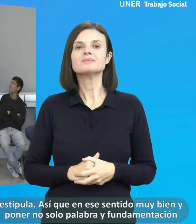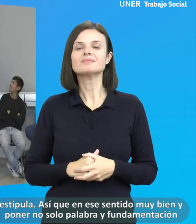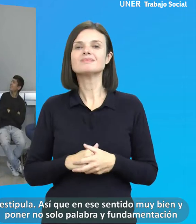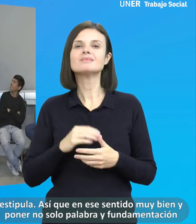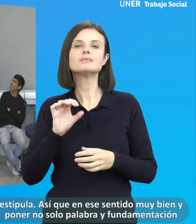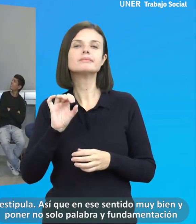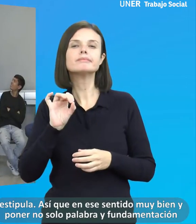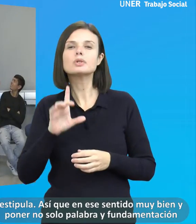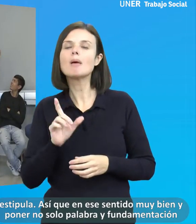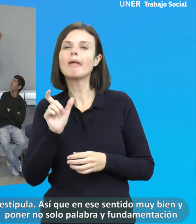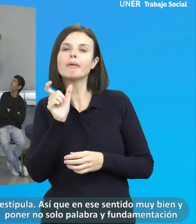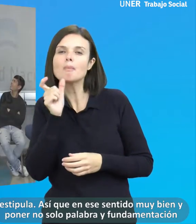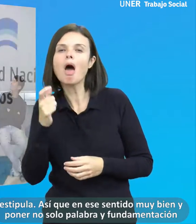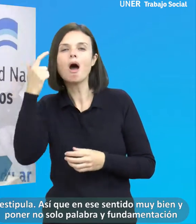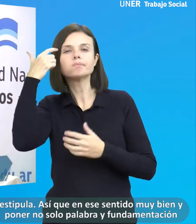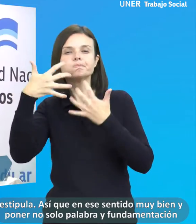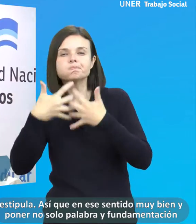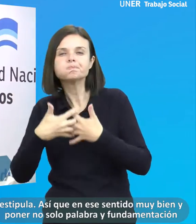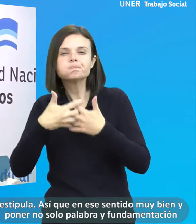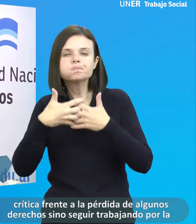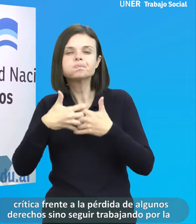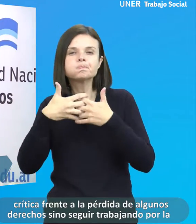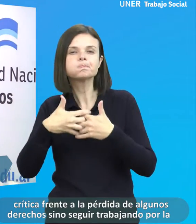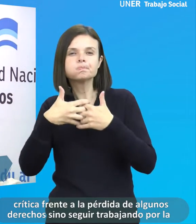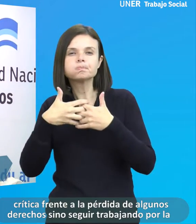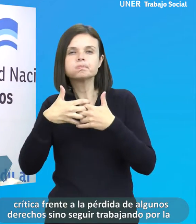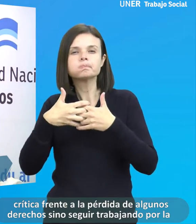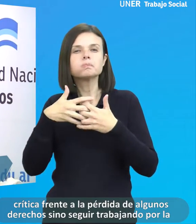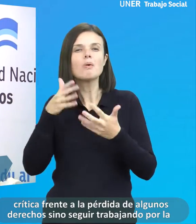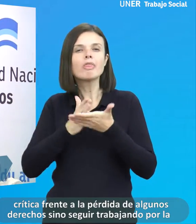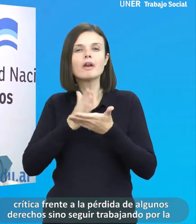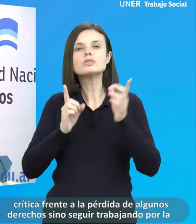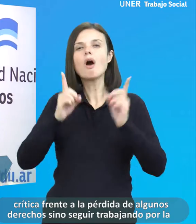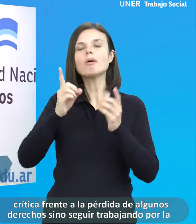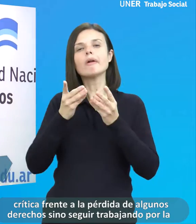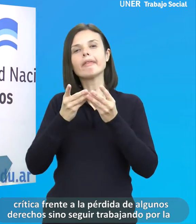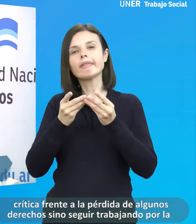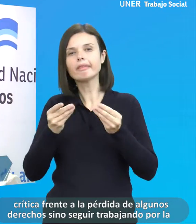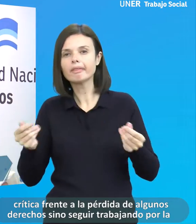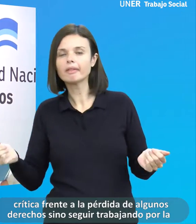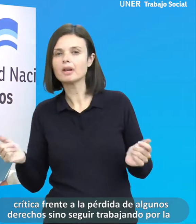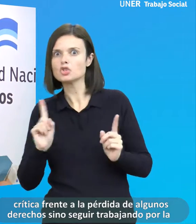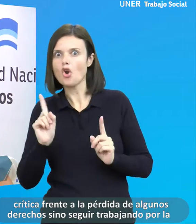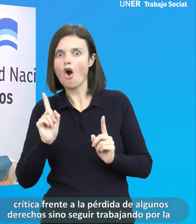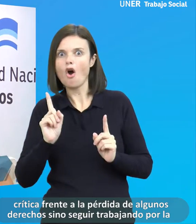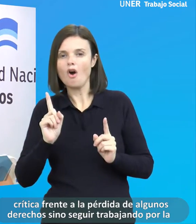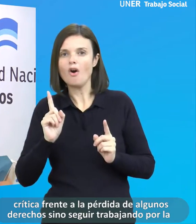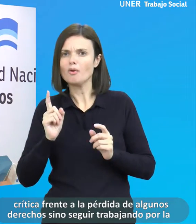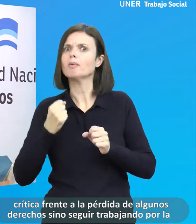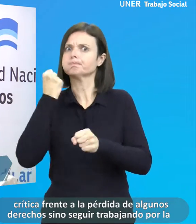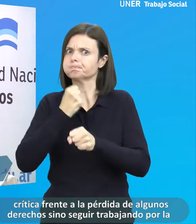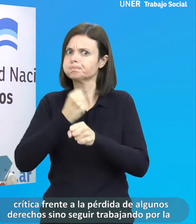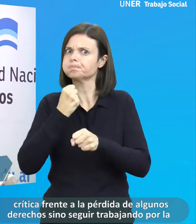palabra y fundamentación crítica frente a la pérdida de algunos derechos, sino seguir